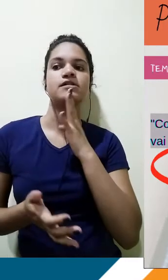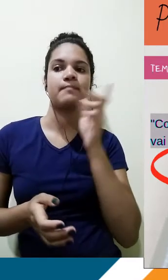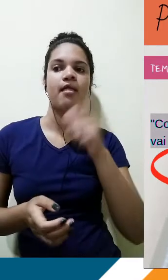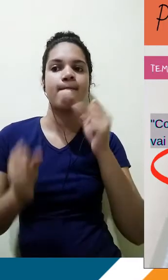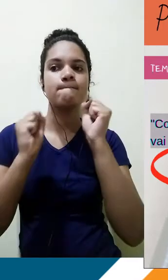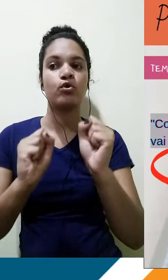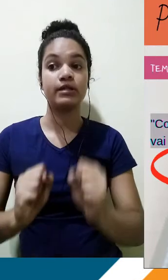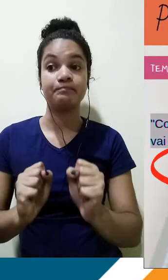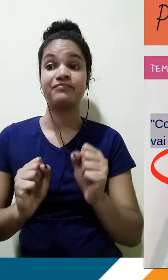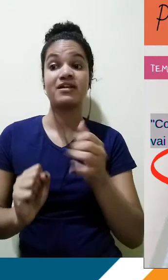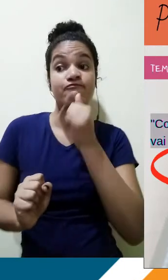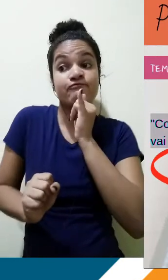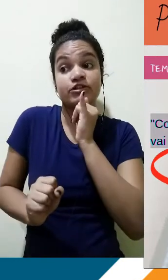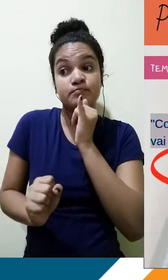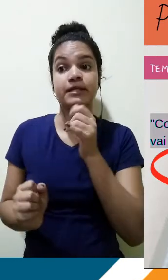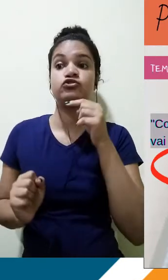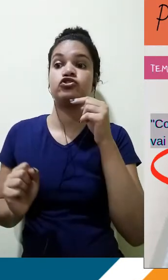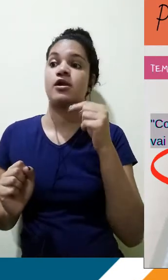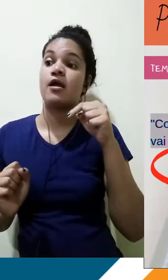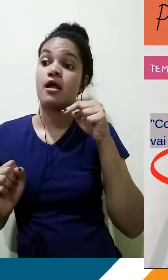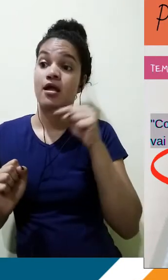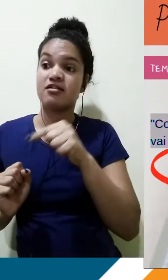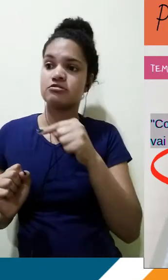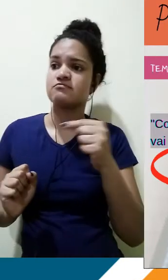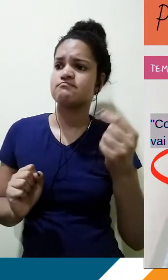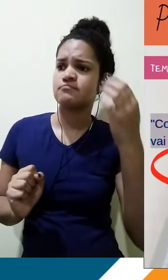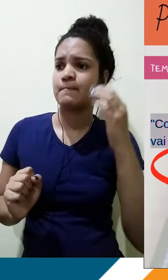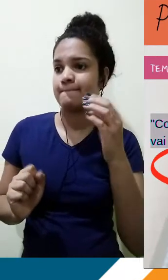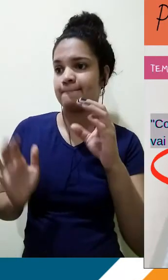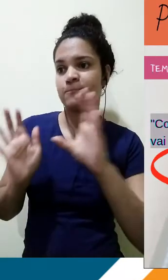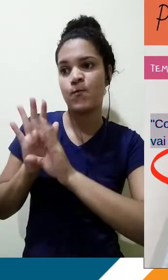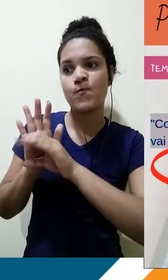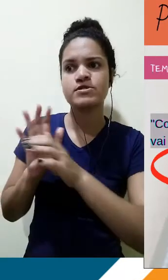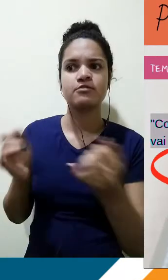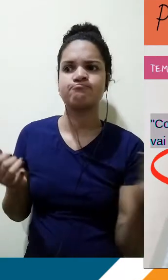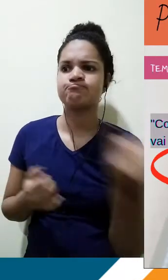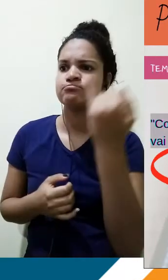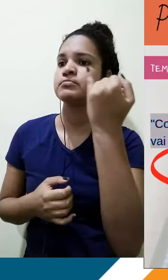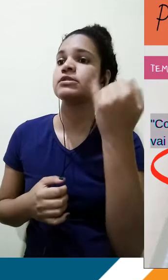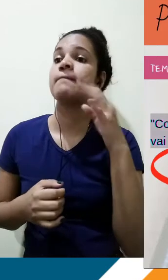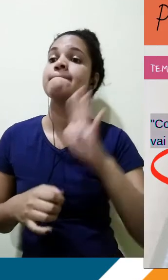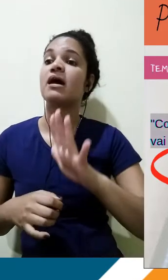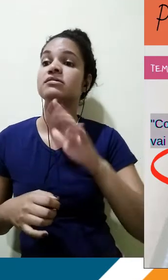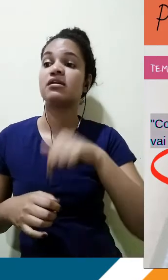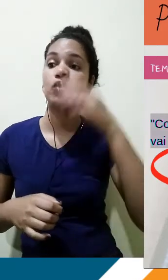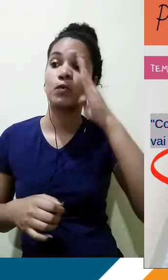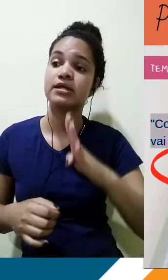ao que parece, o Brasil se mostra contrário à ideia de Bacon, visto que inúmeras crianças permanecem desestimuladas ao saber,